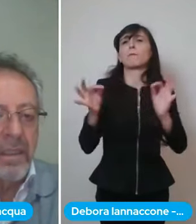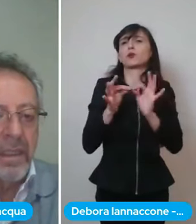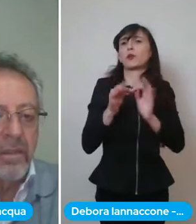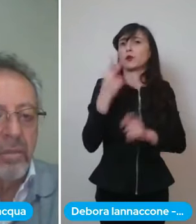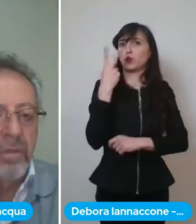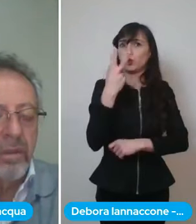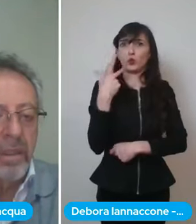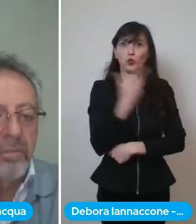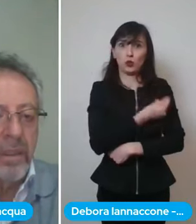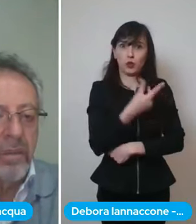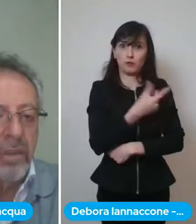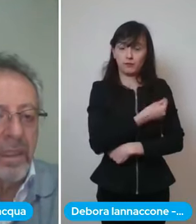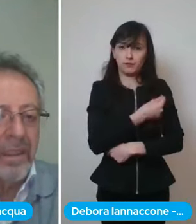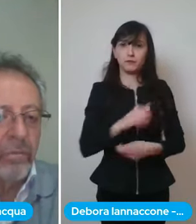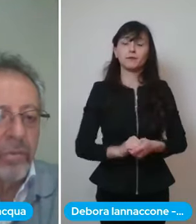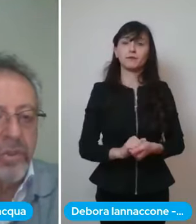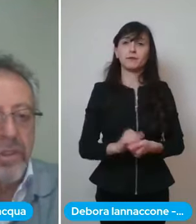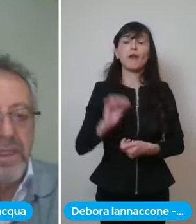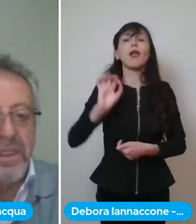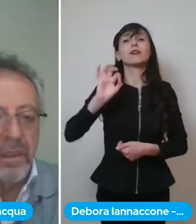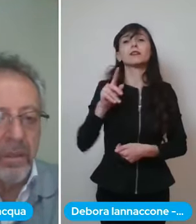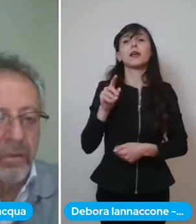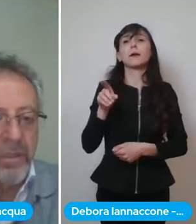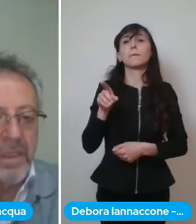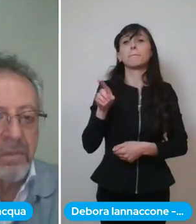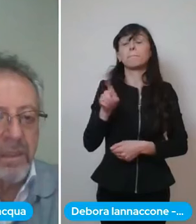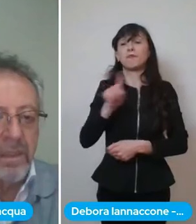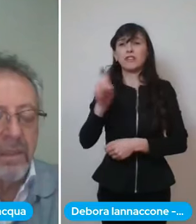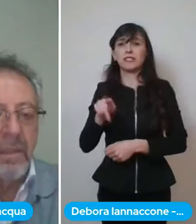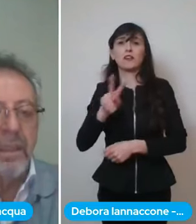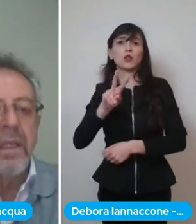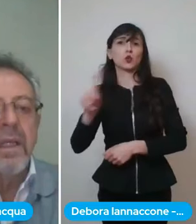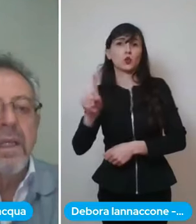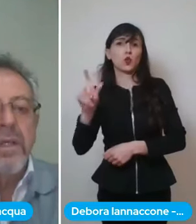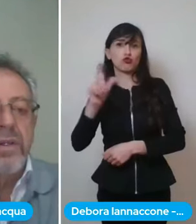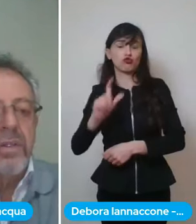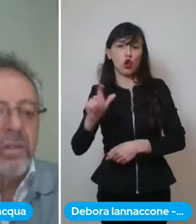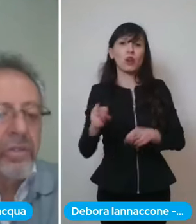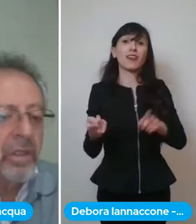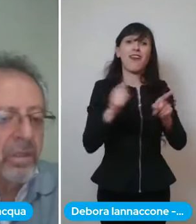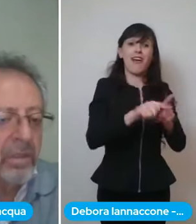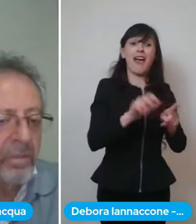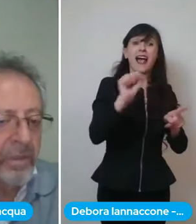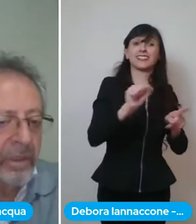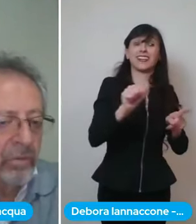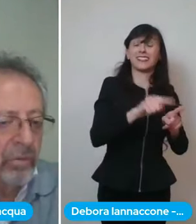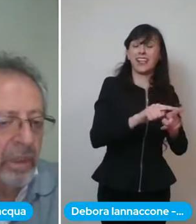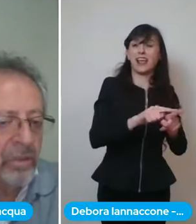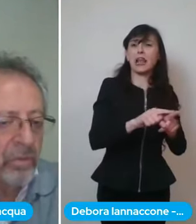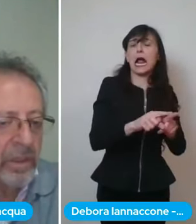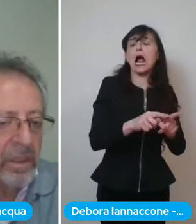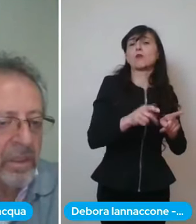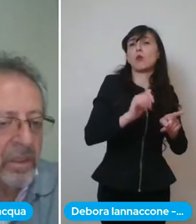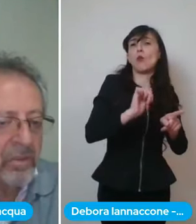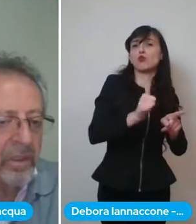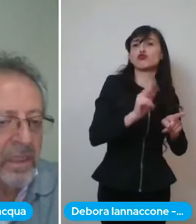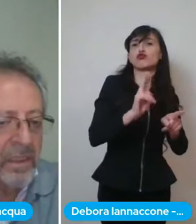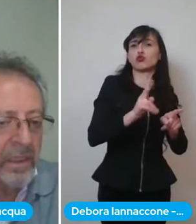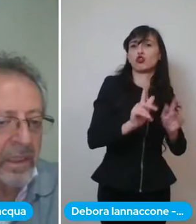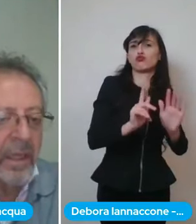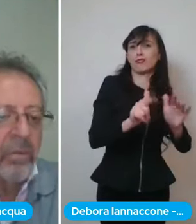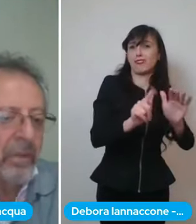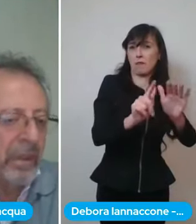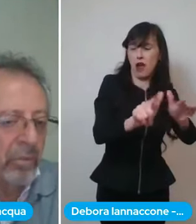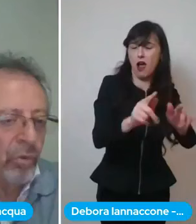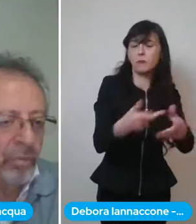AstraZeneca dopo almeno tra l'undicesima la dodicesima settimana Johnson Johnson prevede un'unica somministrazione